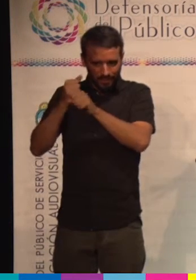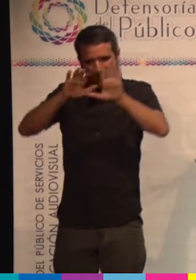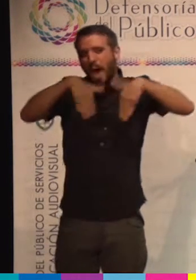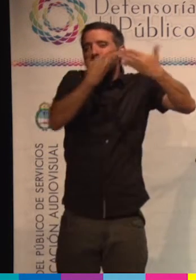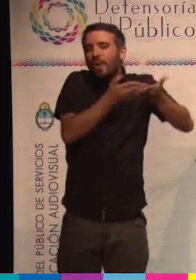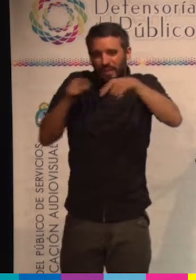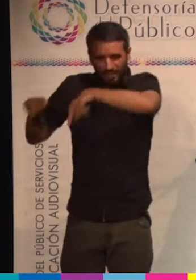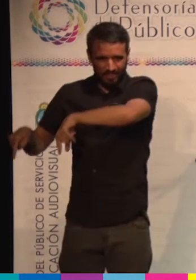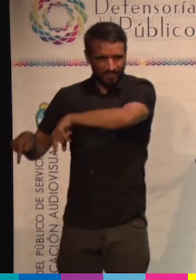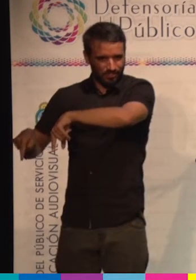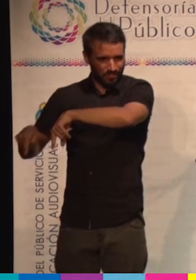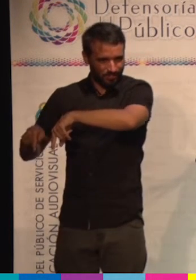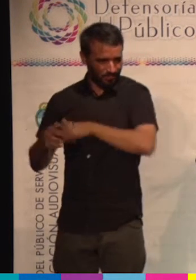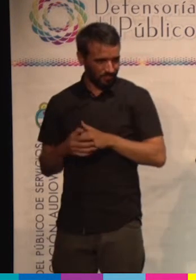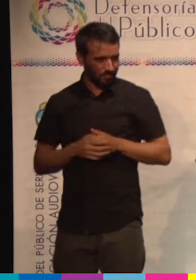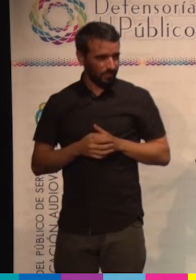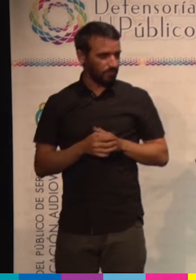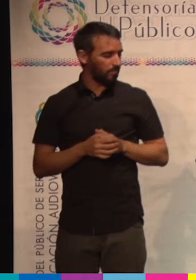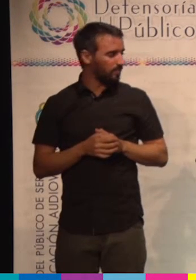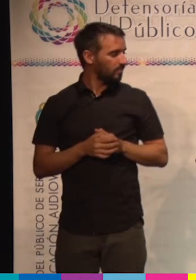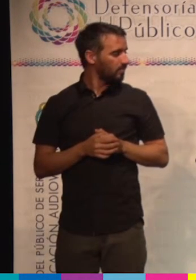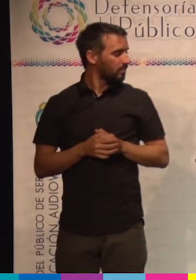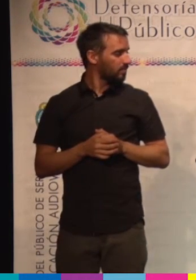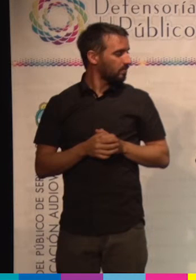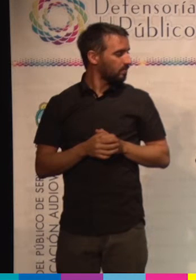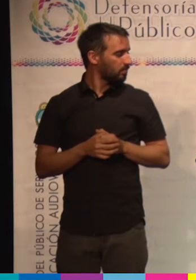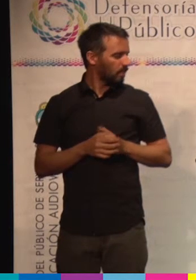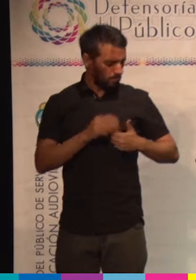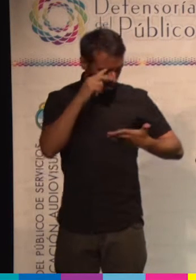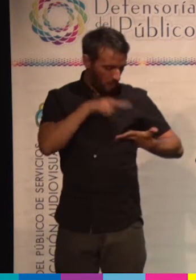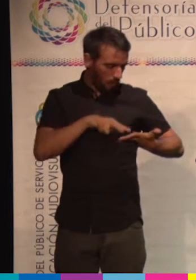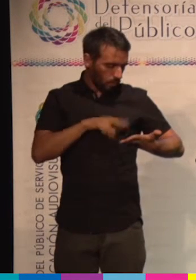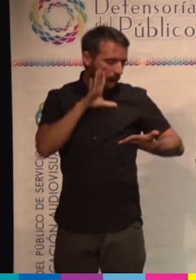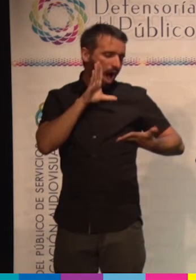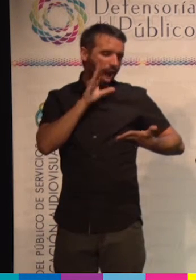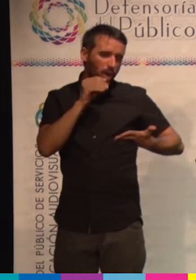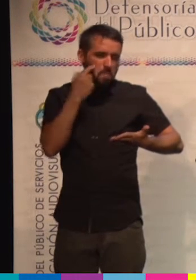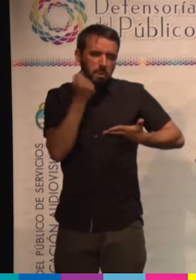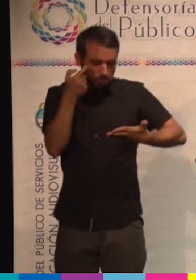que son funcionales también para eso. Bueno, a ver si me olvido de algo importante.